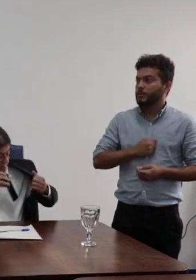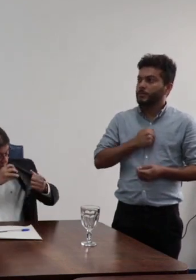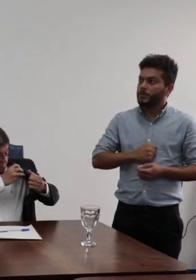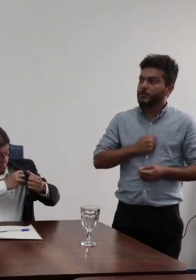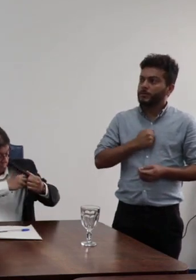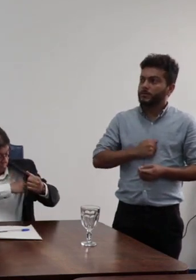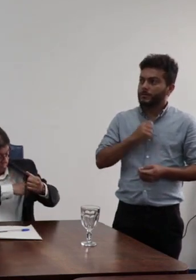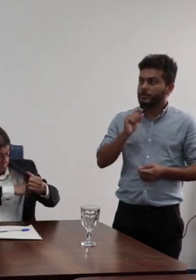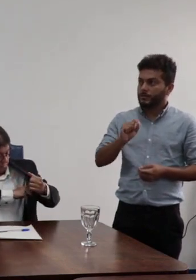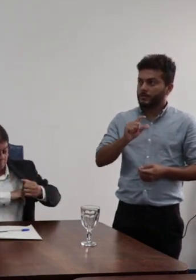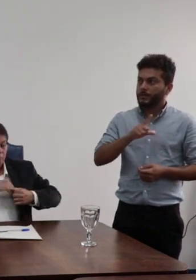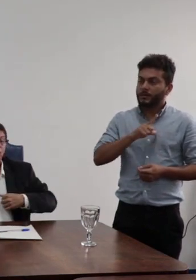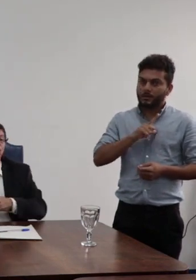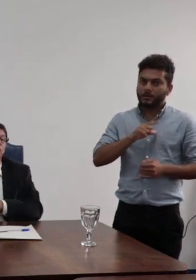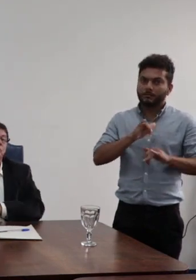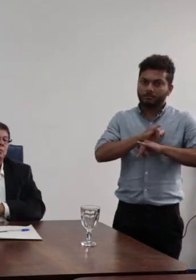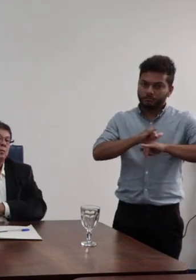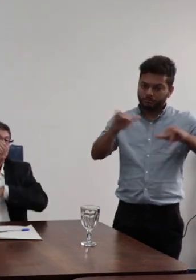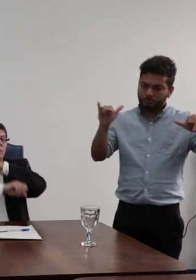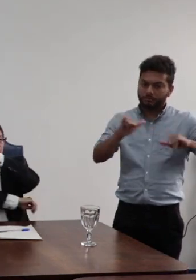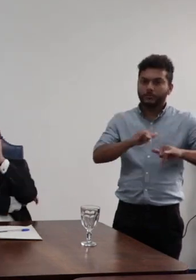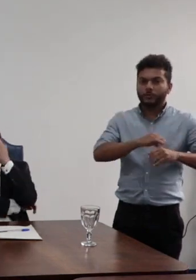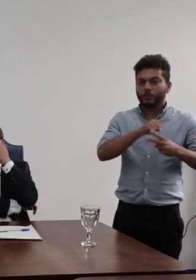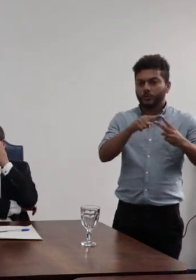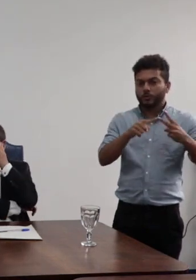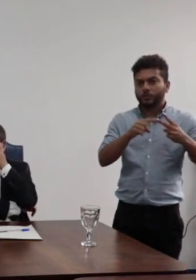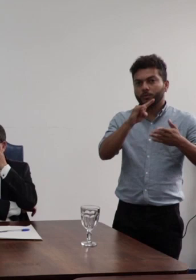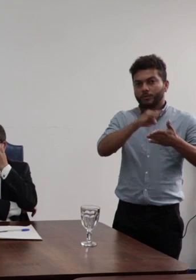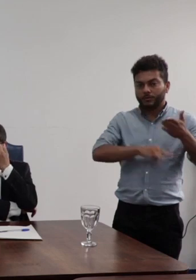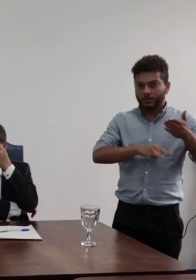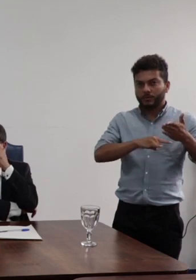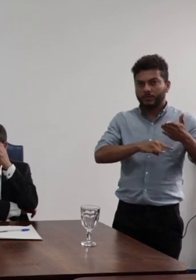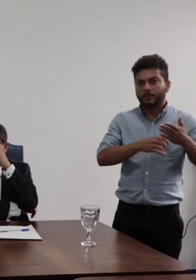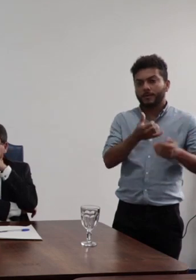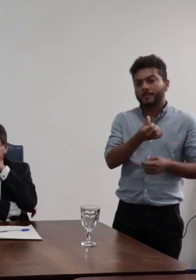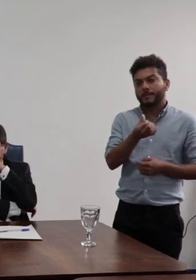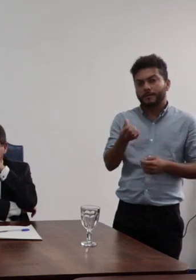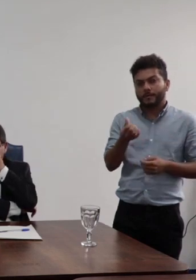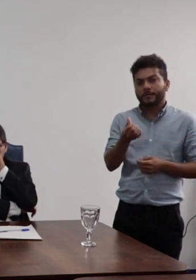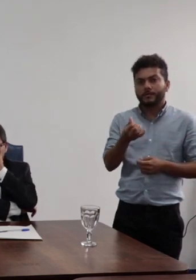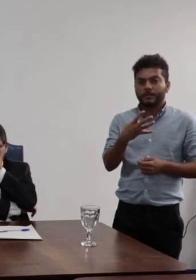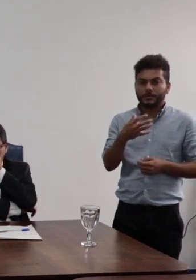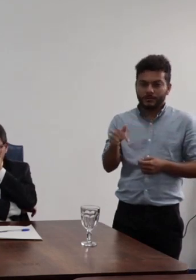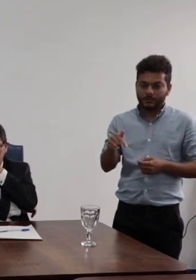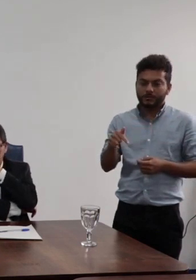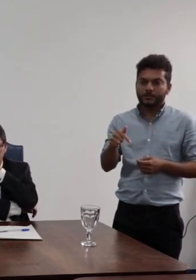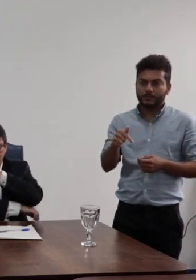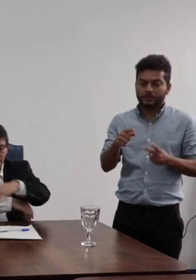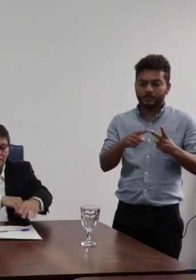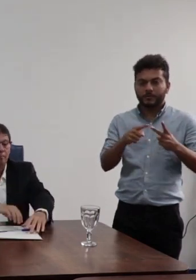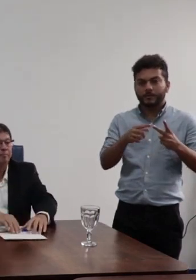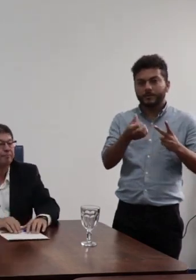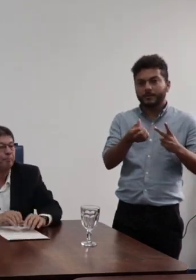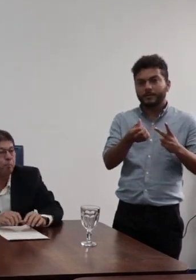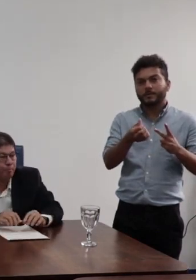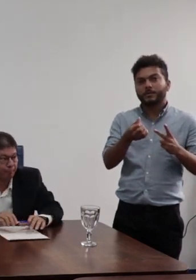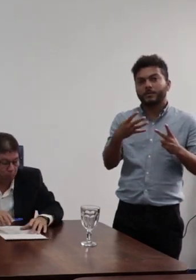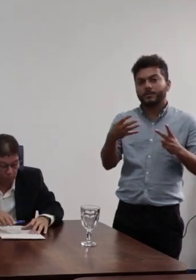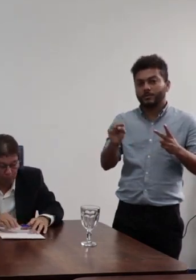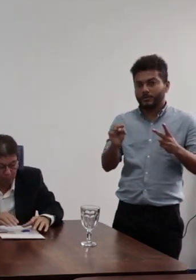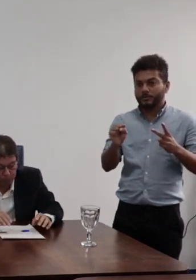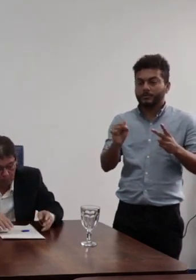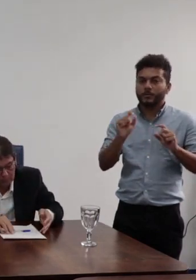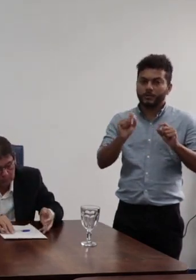publicadas duas portarias pelo governo da reitoria, a portaria 647 e a portaria 648. Uma, que